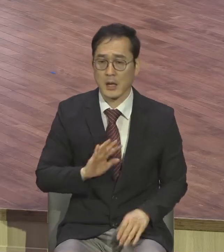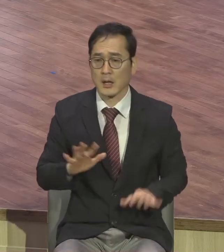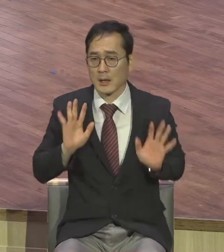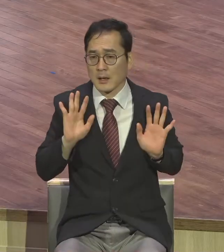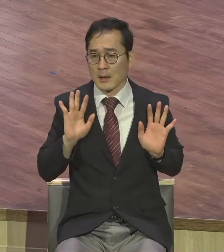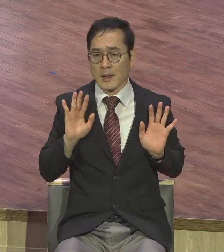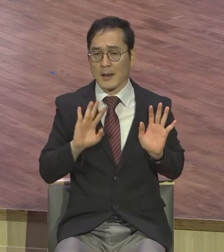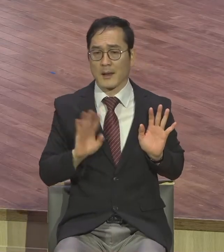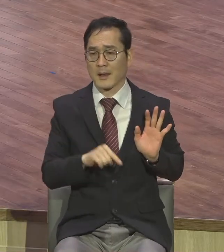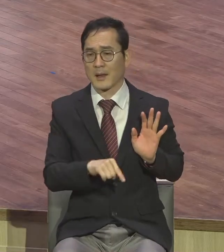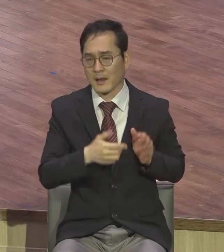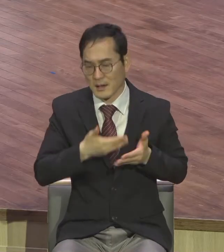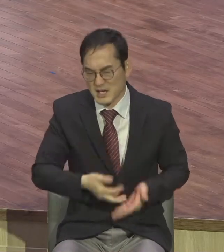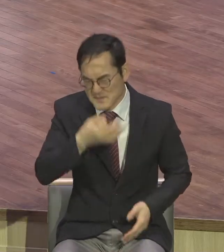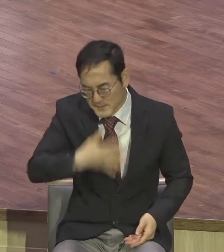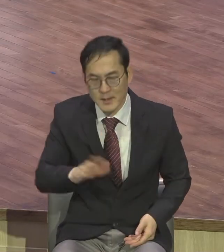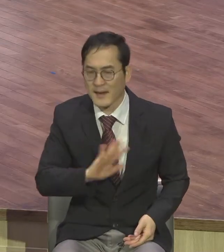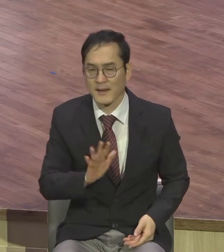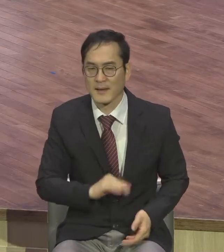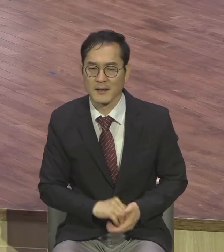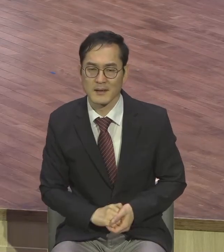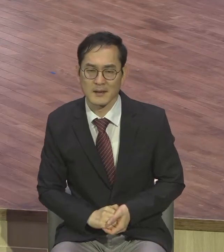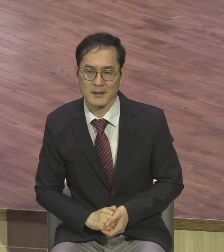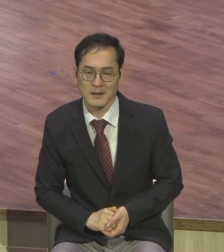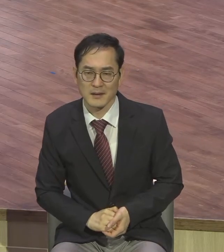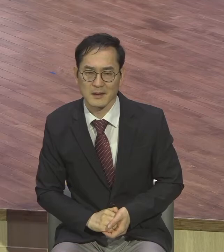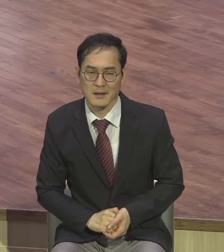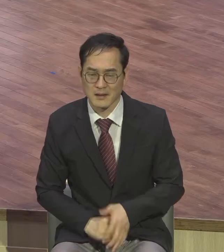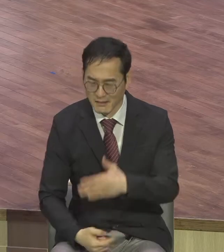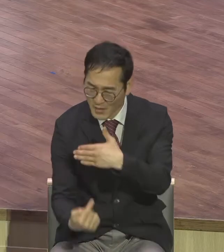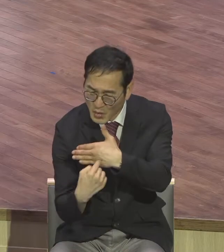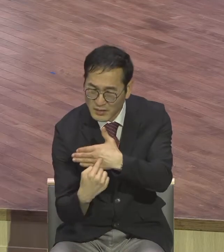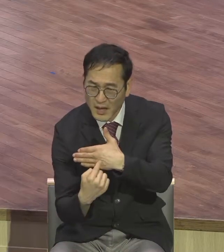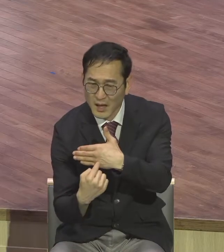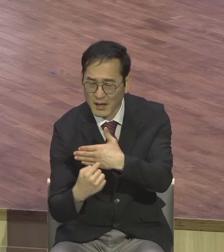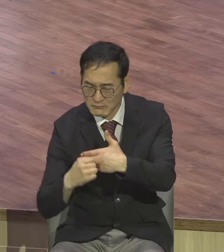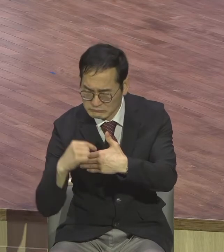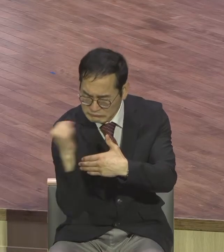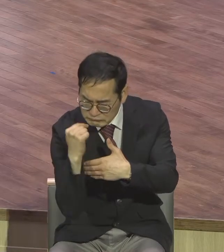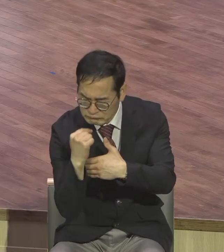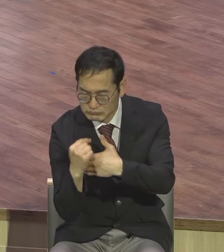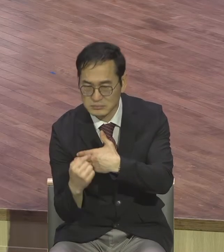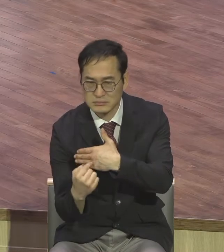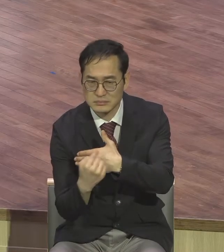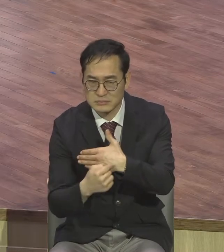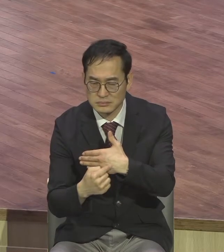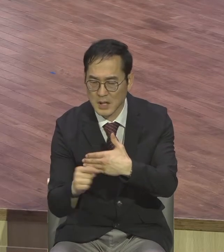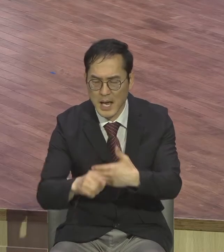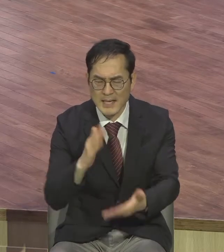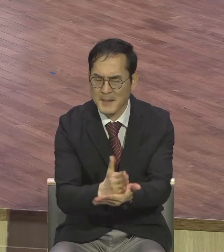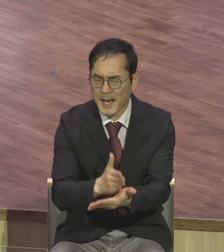종교의 특징이 뭡니까? 형식만 가득 형식 이거 하지 마라 저거 하지 마라 이거 하지 마라